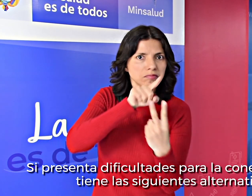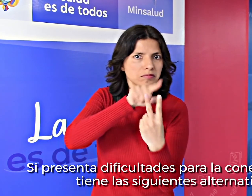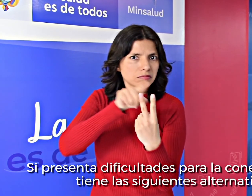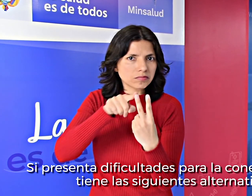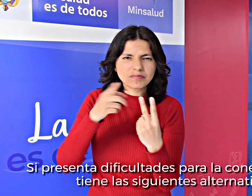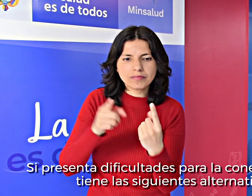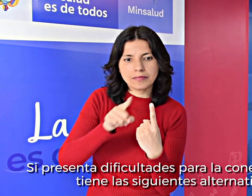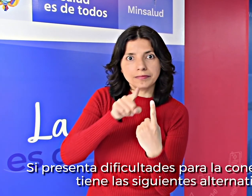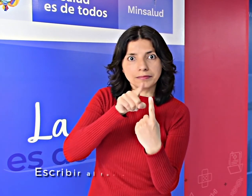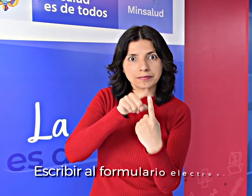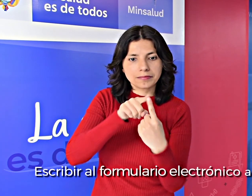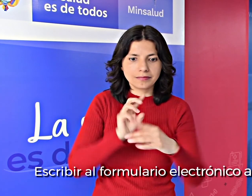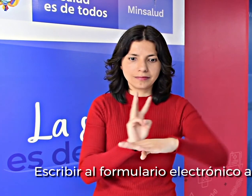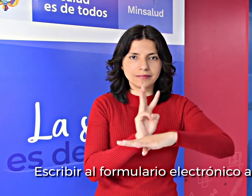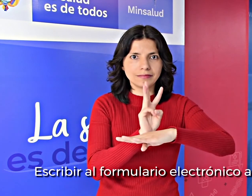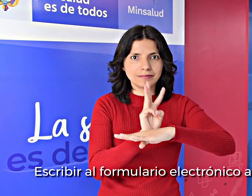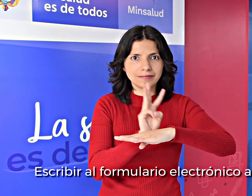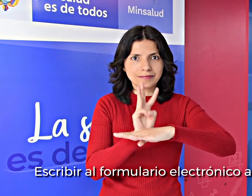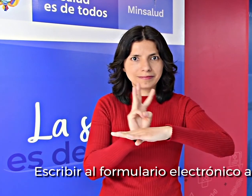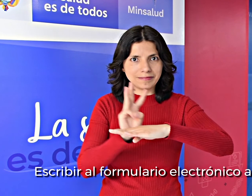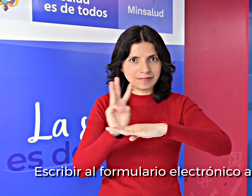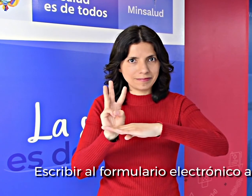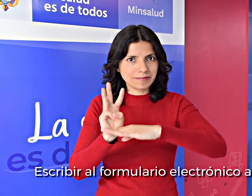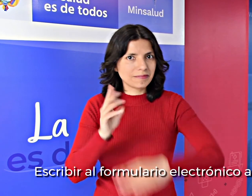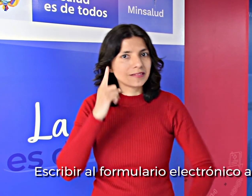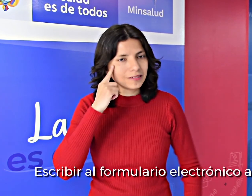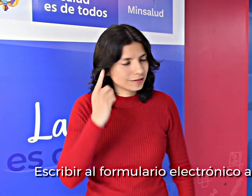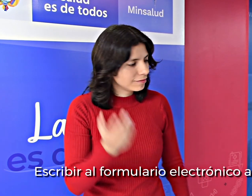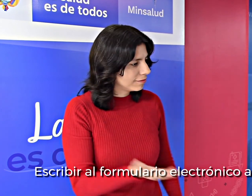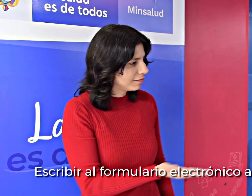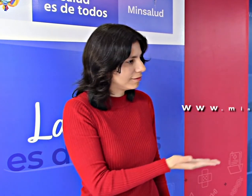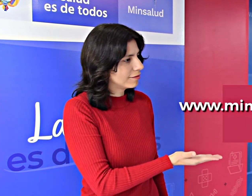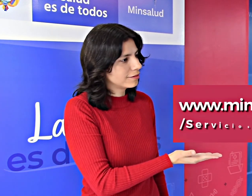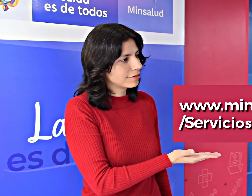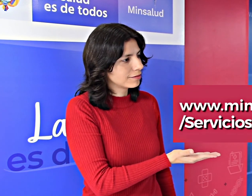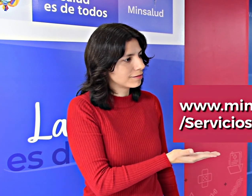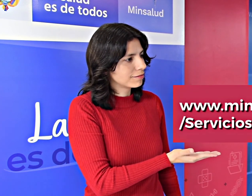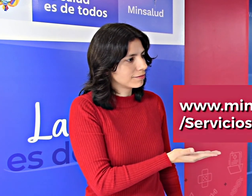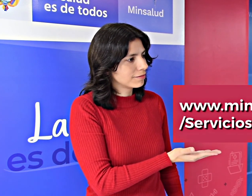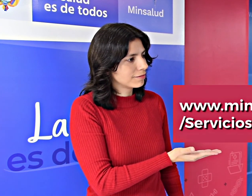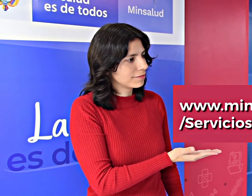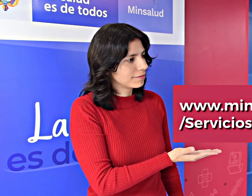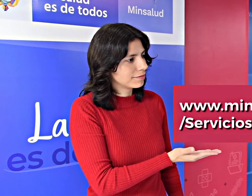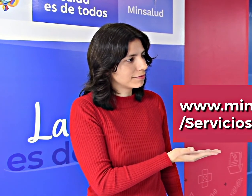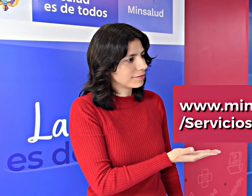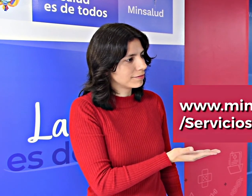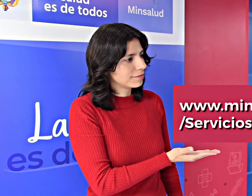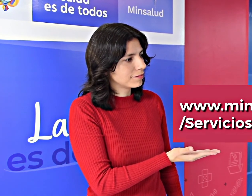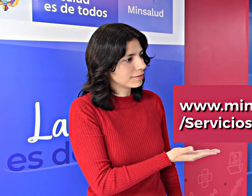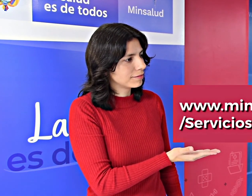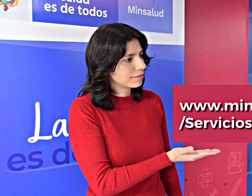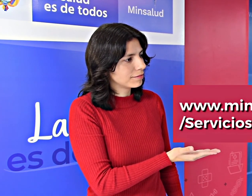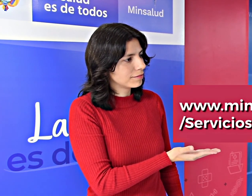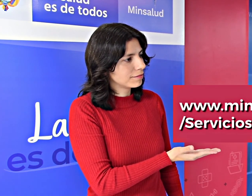al formulario electrónico a través de www.minsalud.gov.co